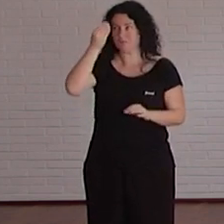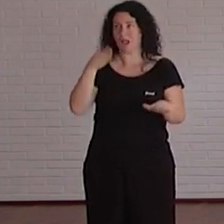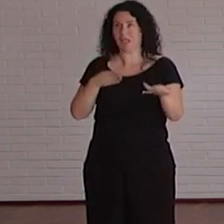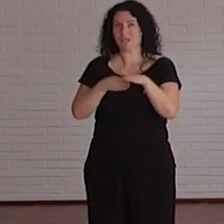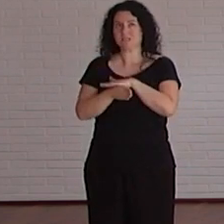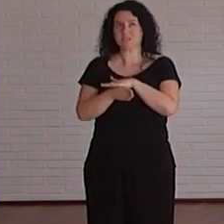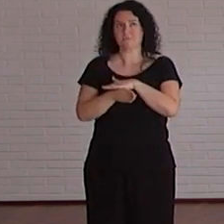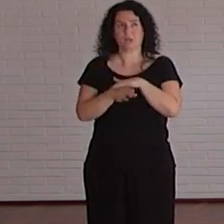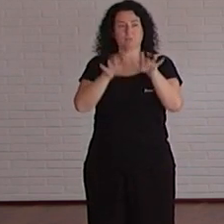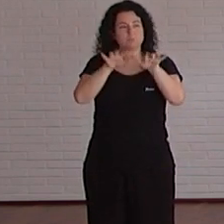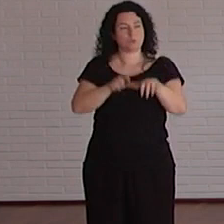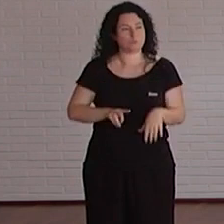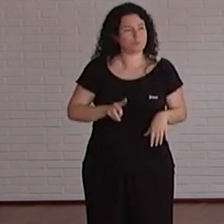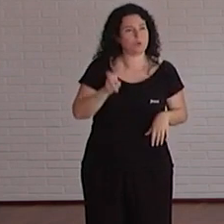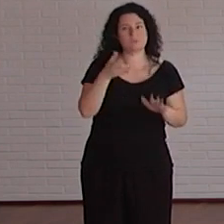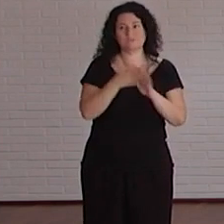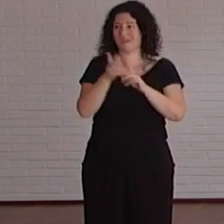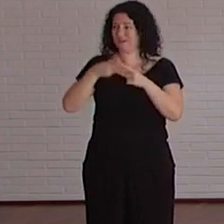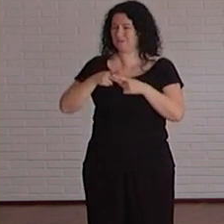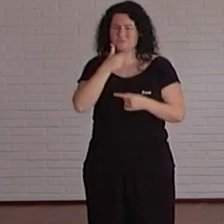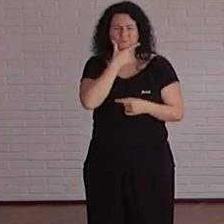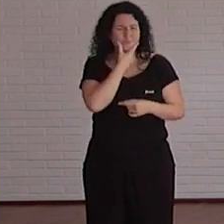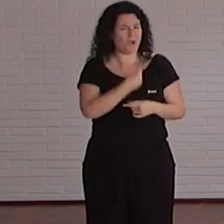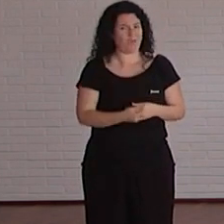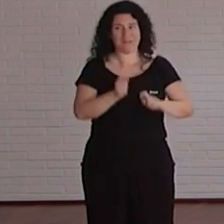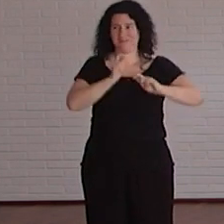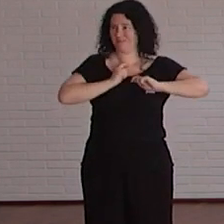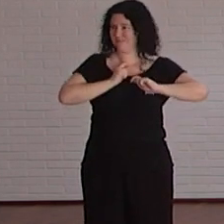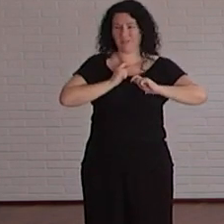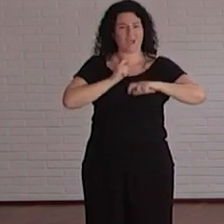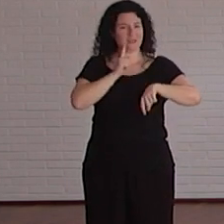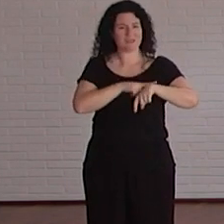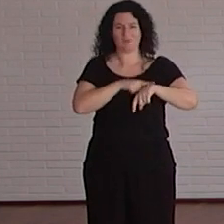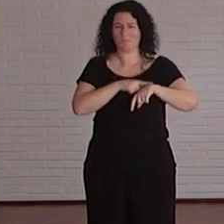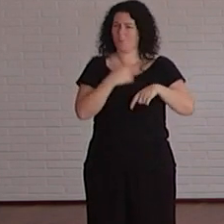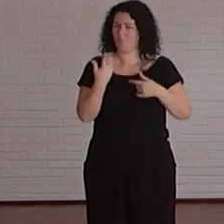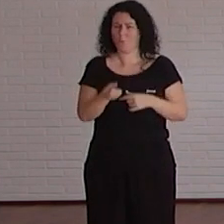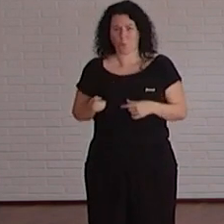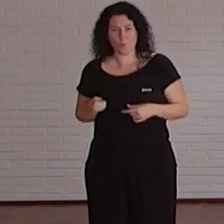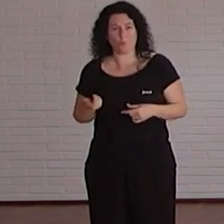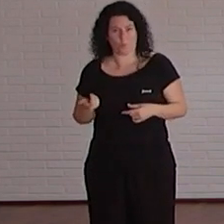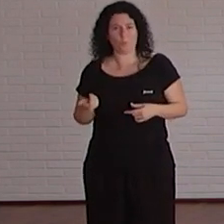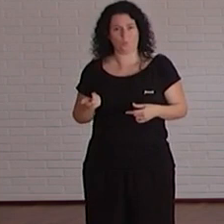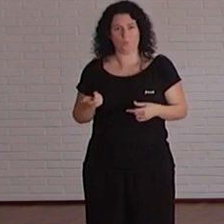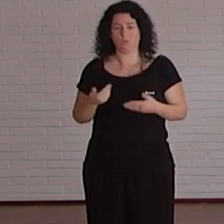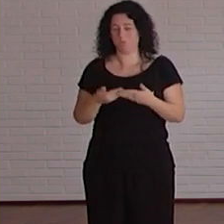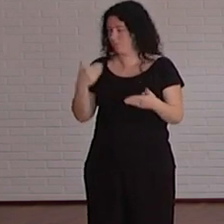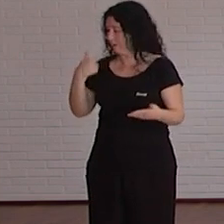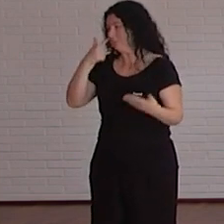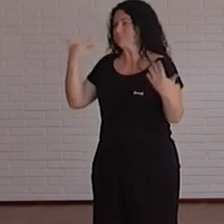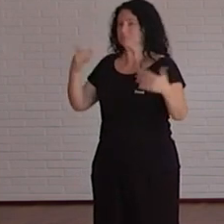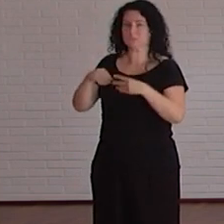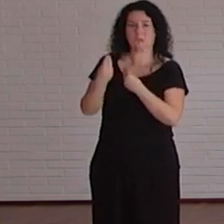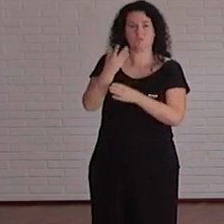de accesibilidad evidentemente tienes herramientas muy fáciles de usar que te van a ahorrar muchísimo trabajo en el futuro porque al fin y al cabo no vas a tener que volver atrás y volver a